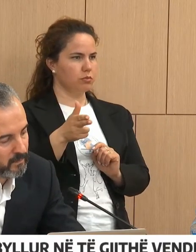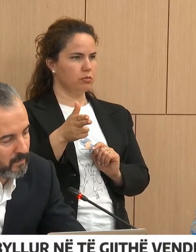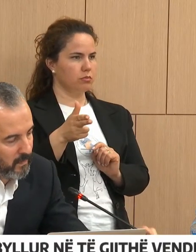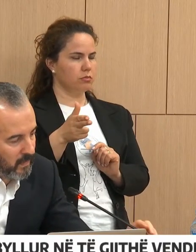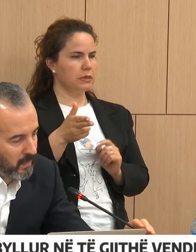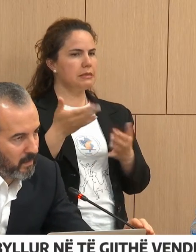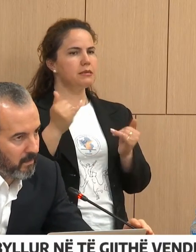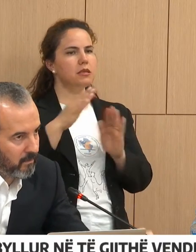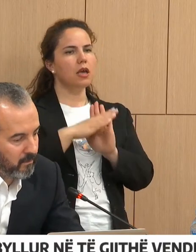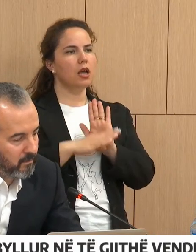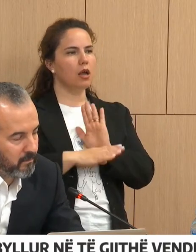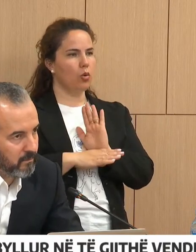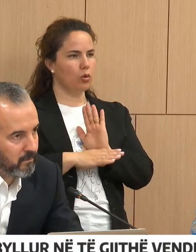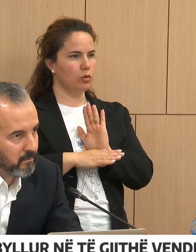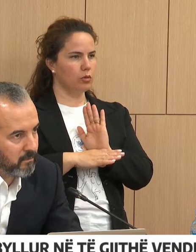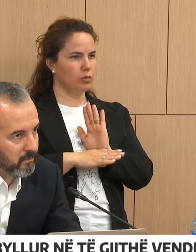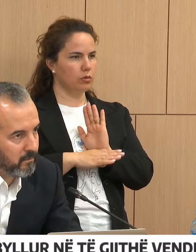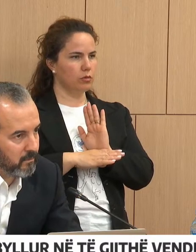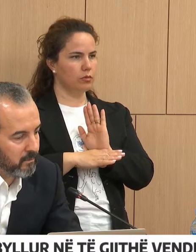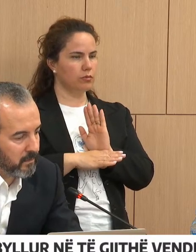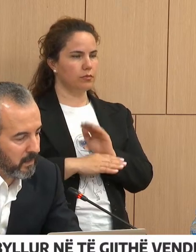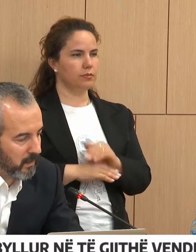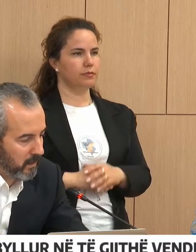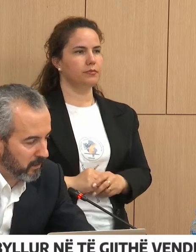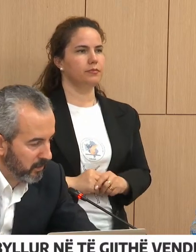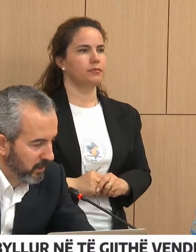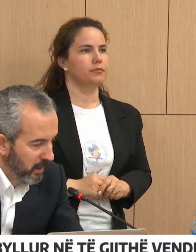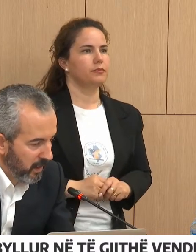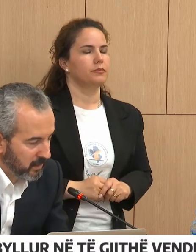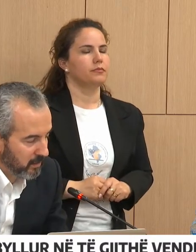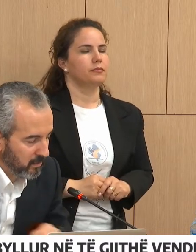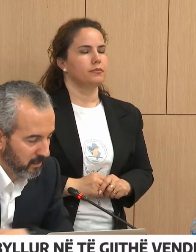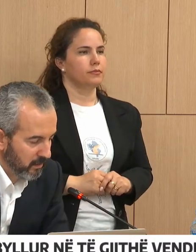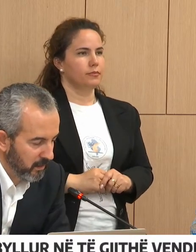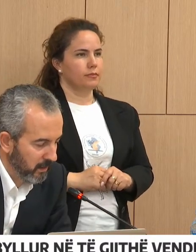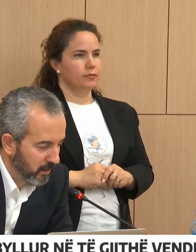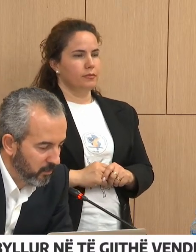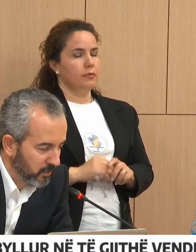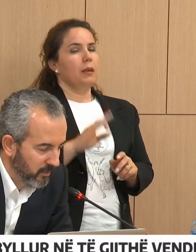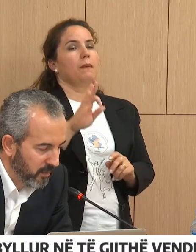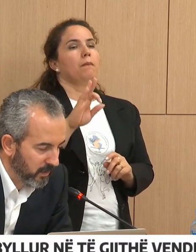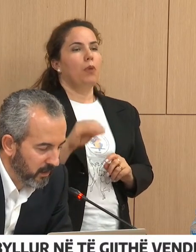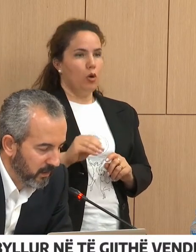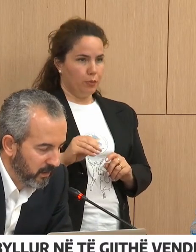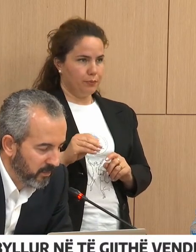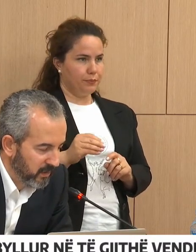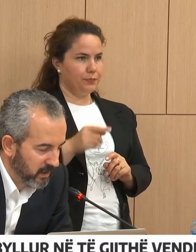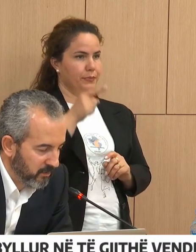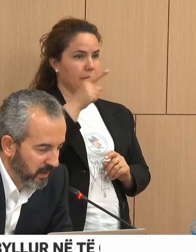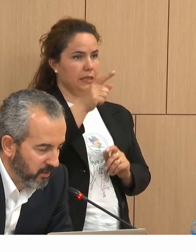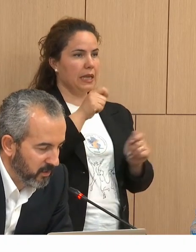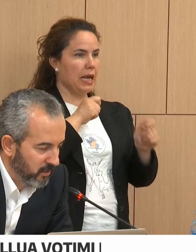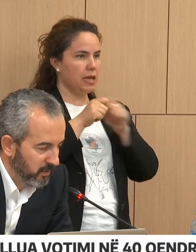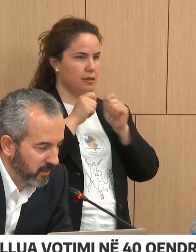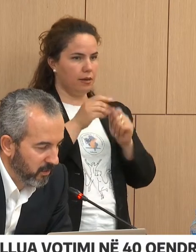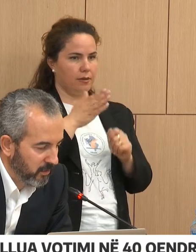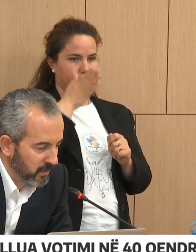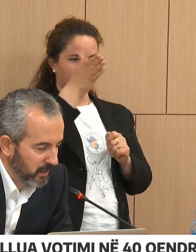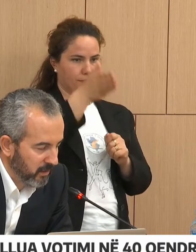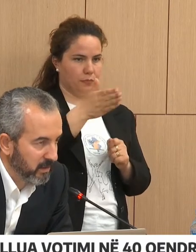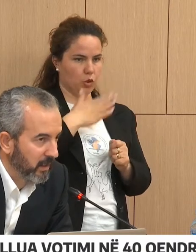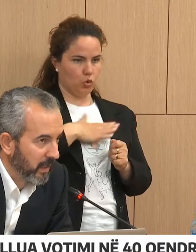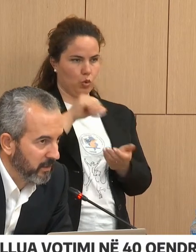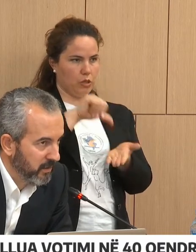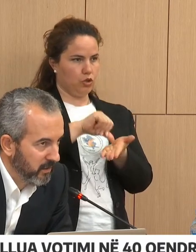Falimderi, ndonë dhe kanë pasur edhe akreditimin e nevojshën? Të gjitha rastet, jenë i të lutur të i bërë një prezident pranë komisioner